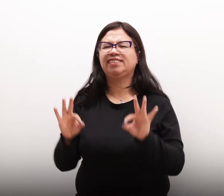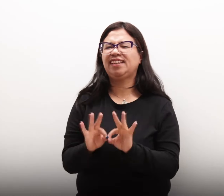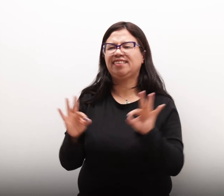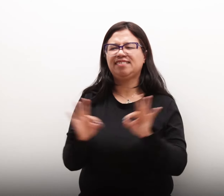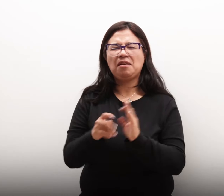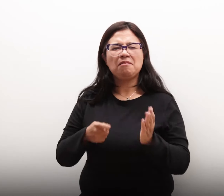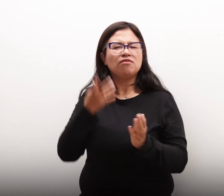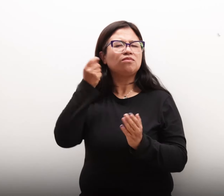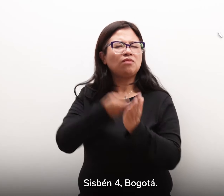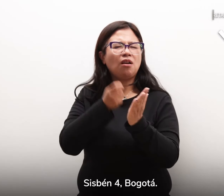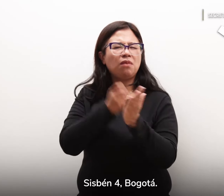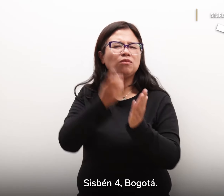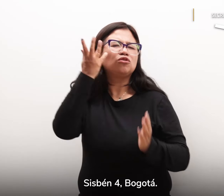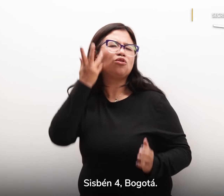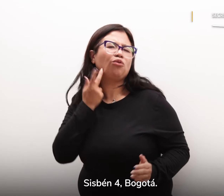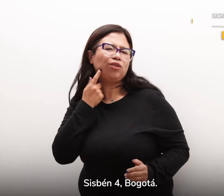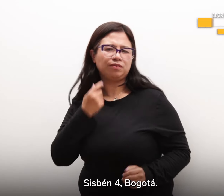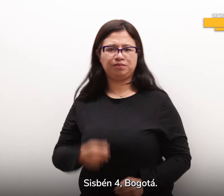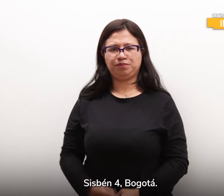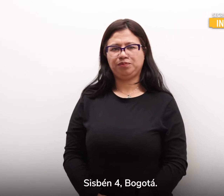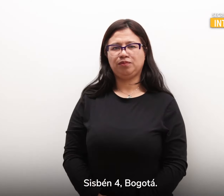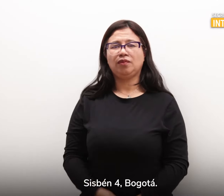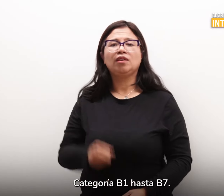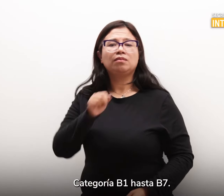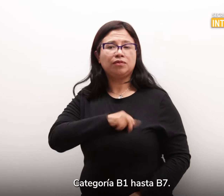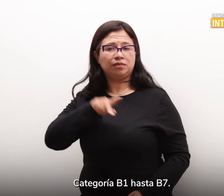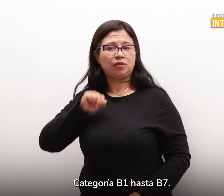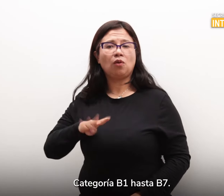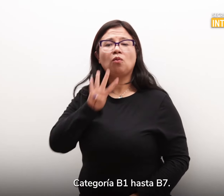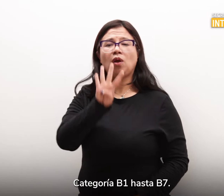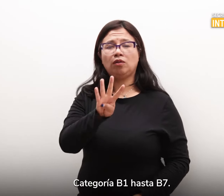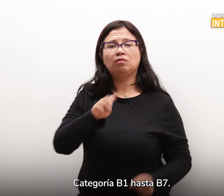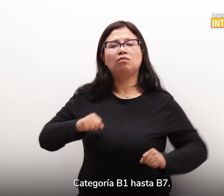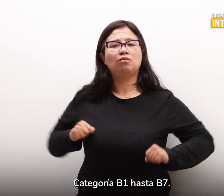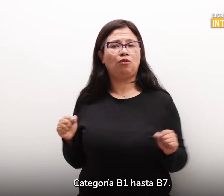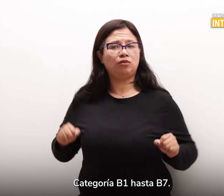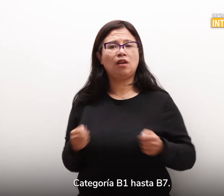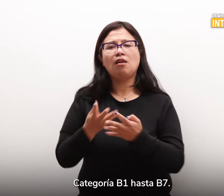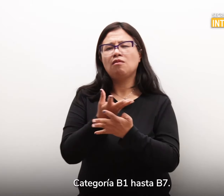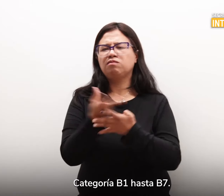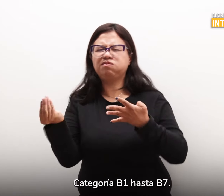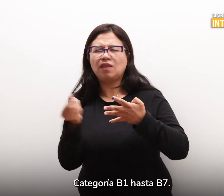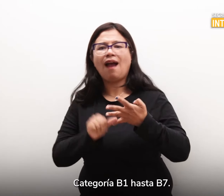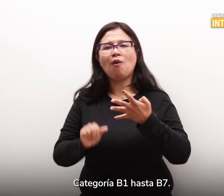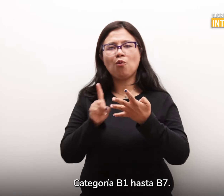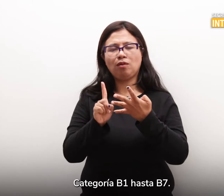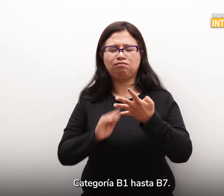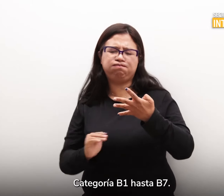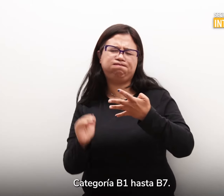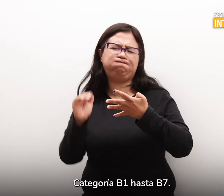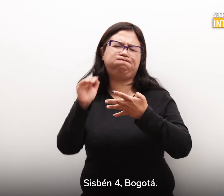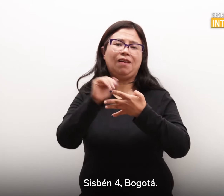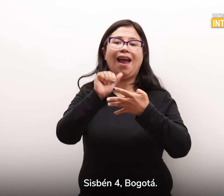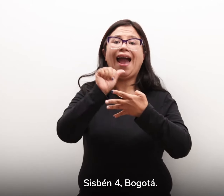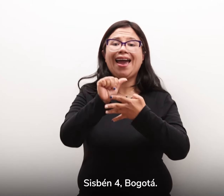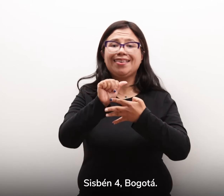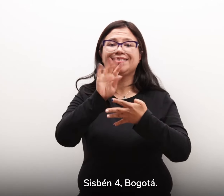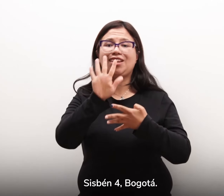CISB en 4 Bogotá, categoría B1 hasta B7 CISB en 4